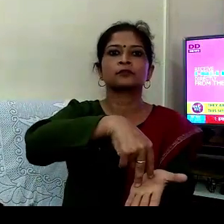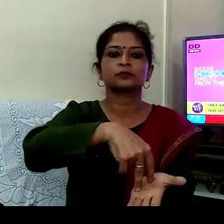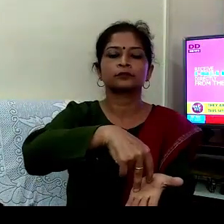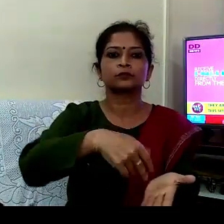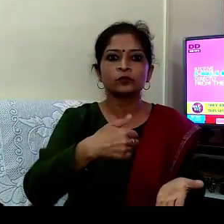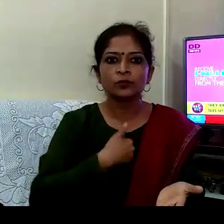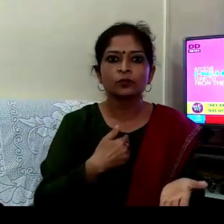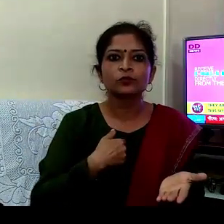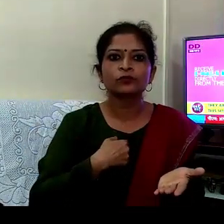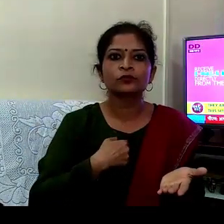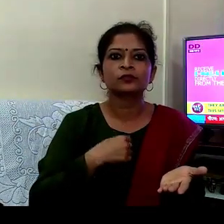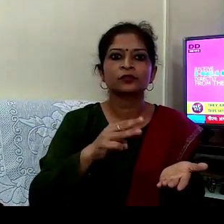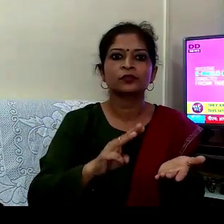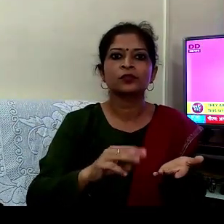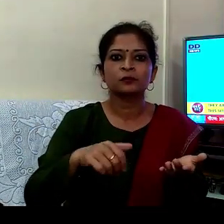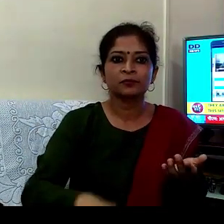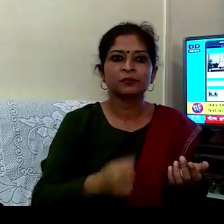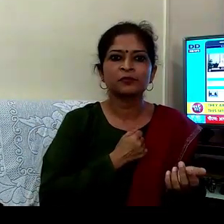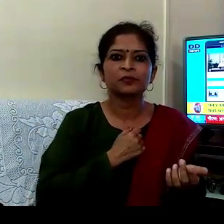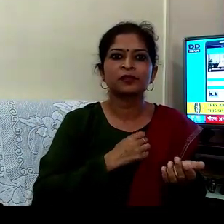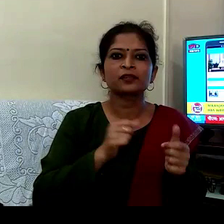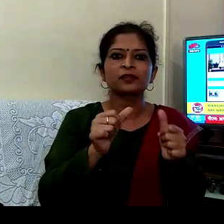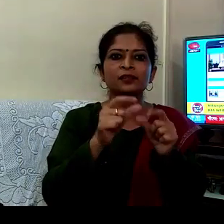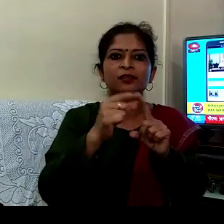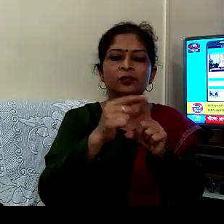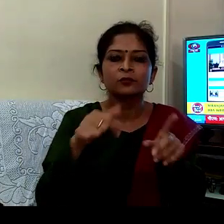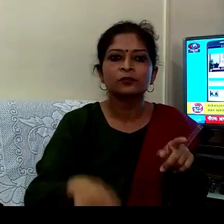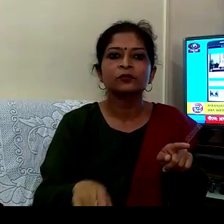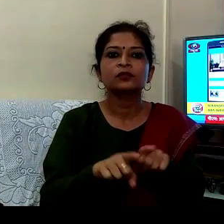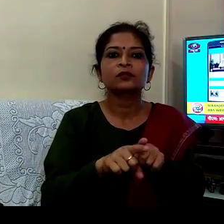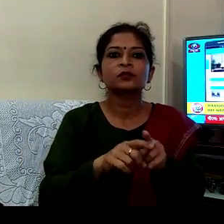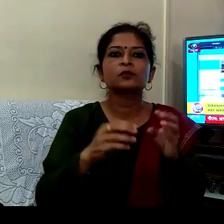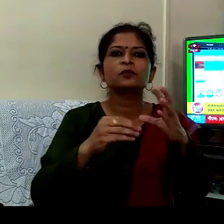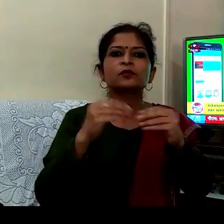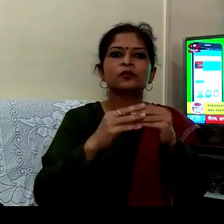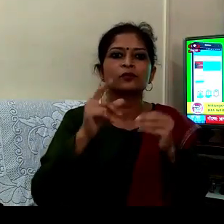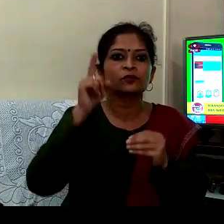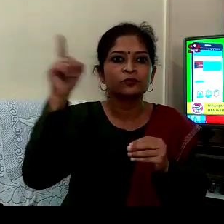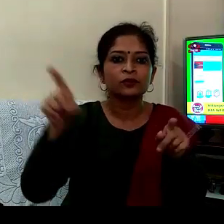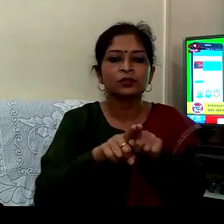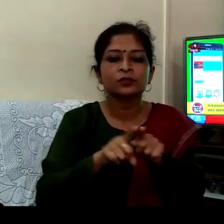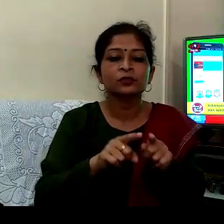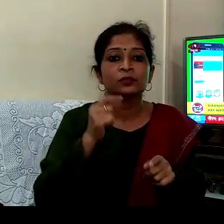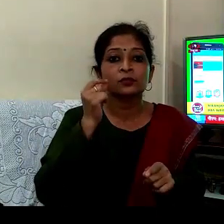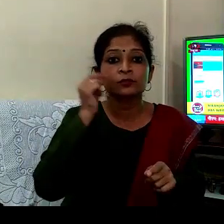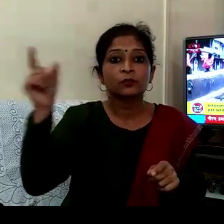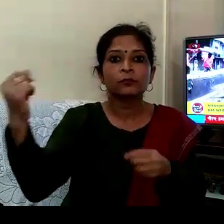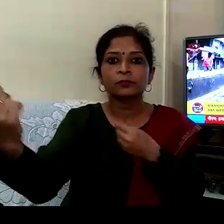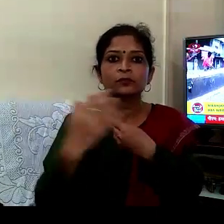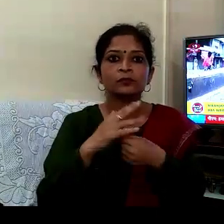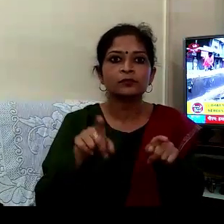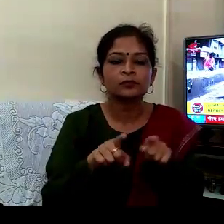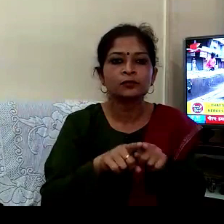نمودی ایپ پر نمو ایپ پر بینگلورو کے نیرنجن سوداکر ہیوالے جی نے لکھا ہے کہ ایسے لوگ